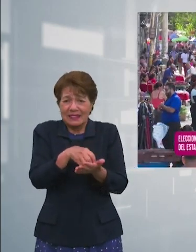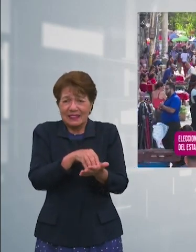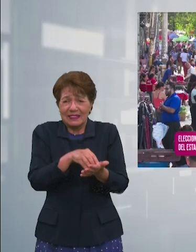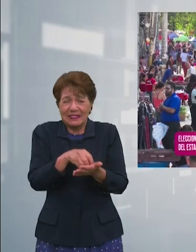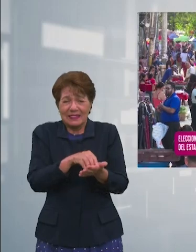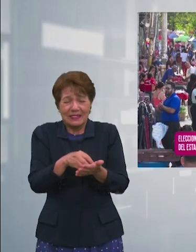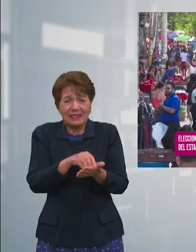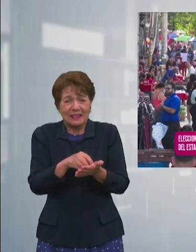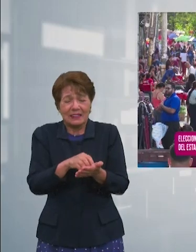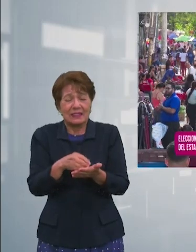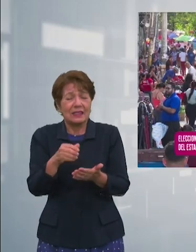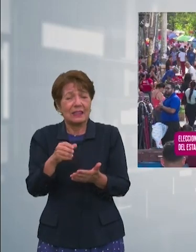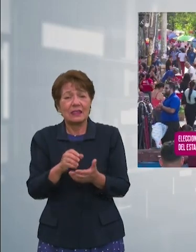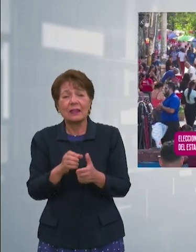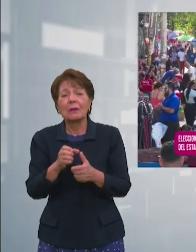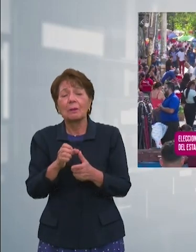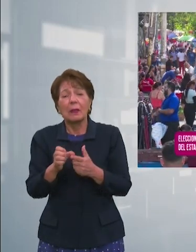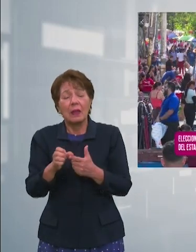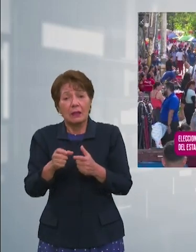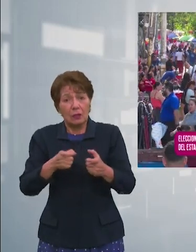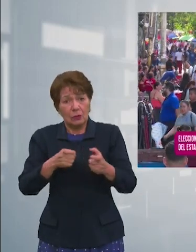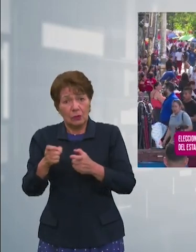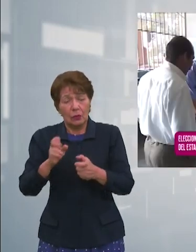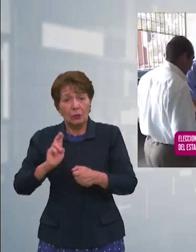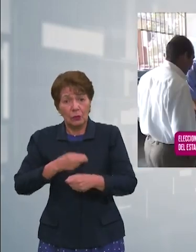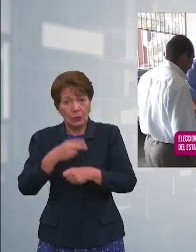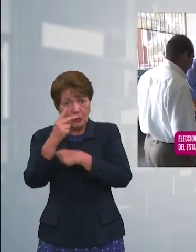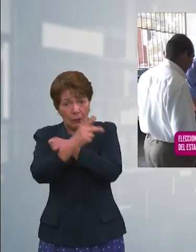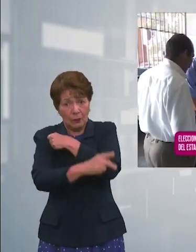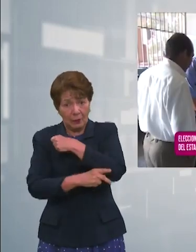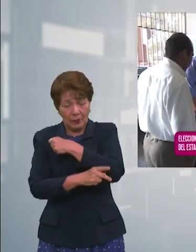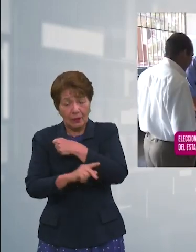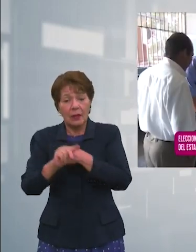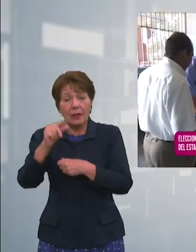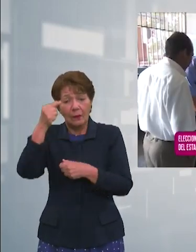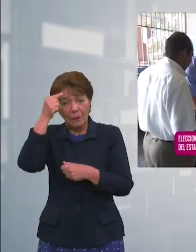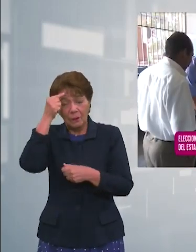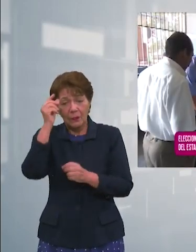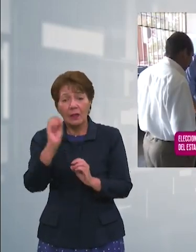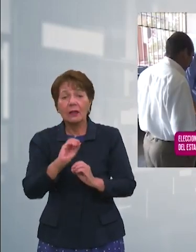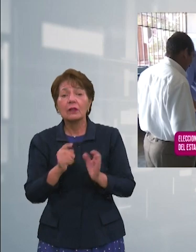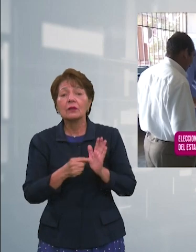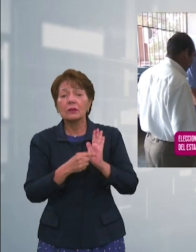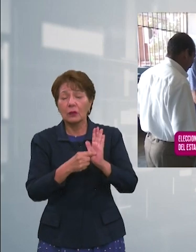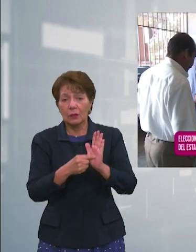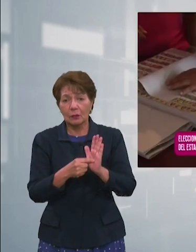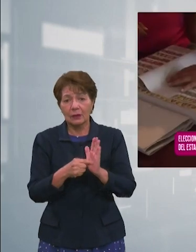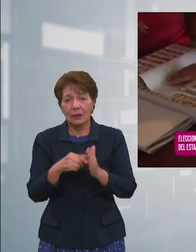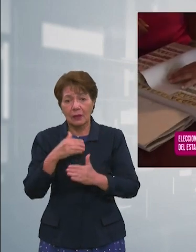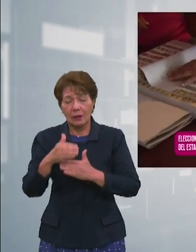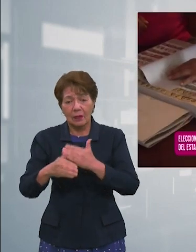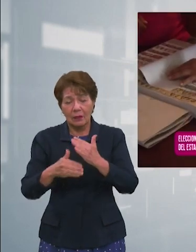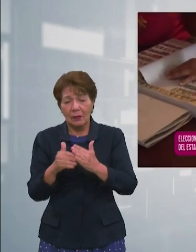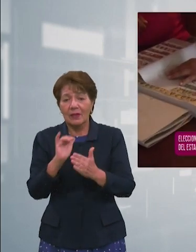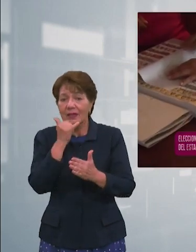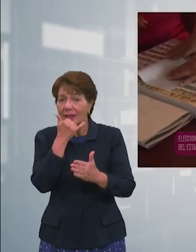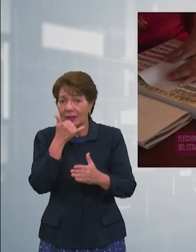país. Según el analista Rafael Jerez esto se evidencia en las fallas del proceso electoral que no garantizan la